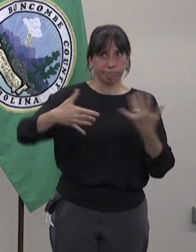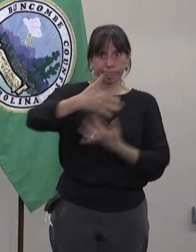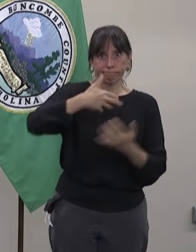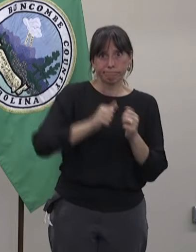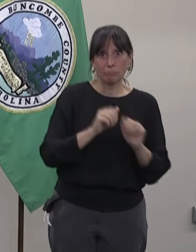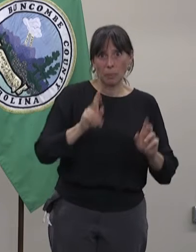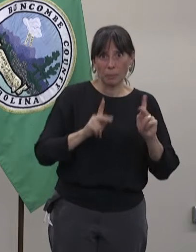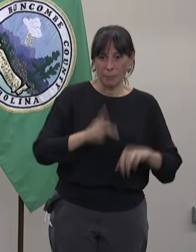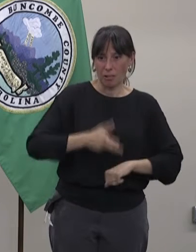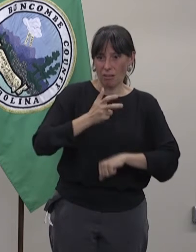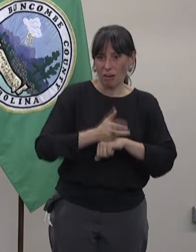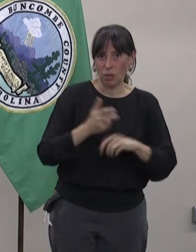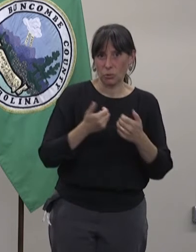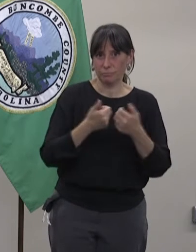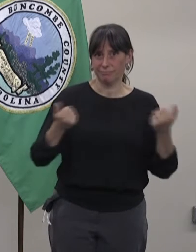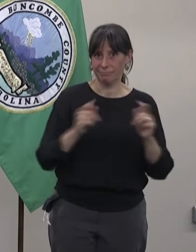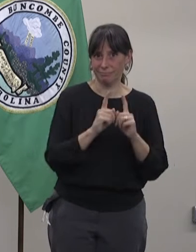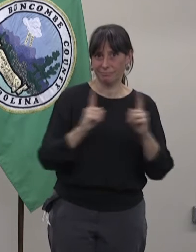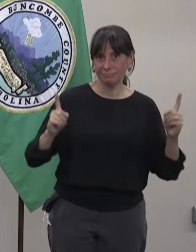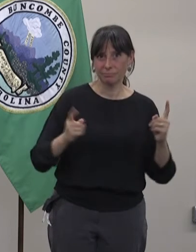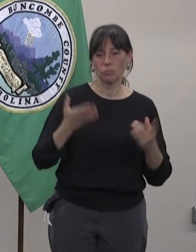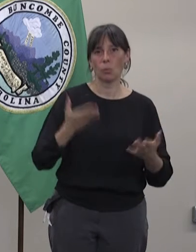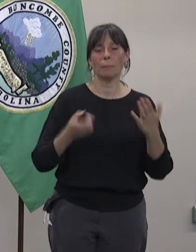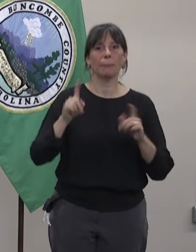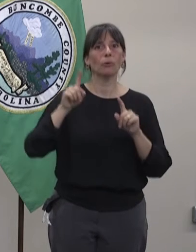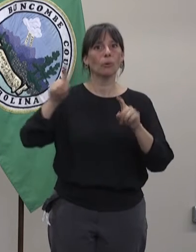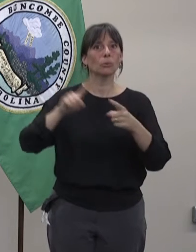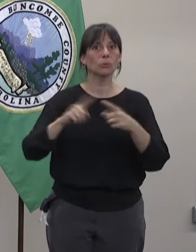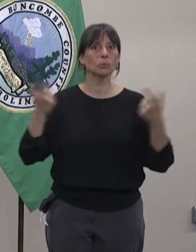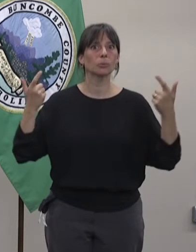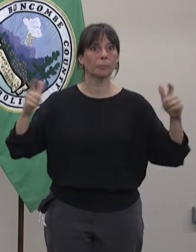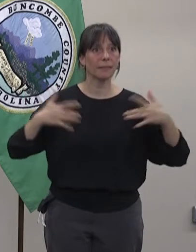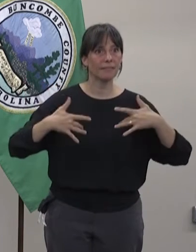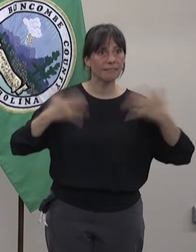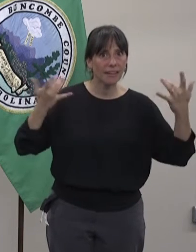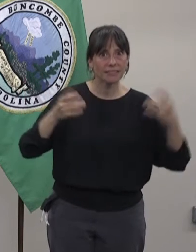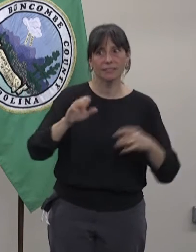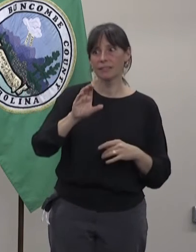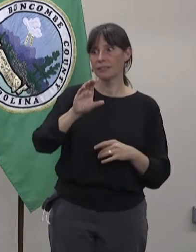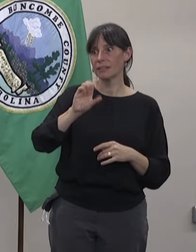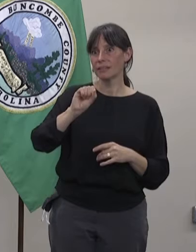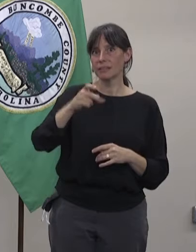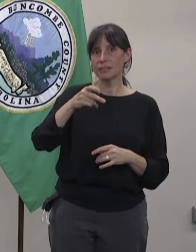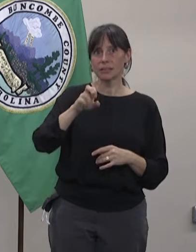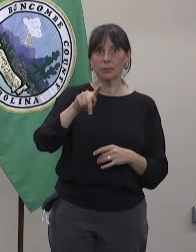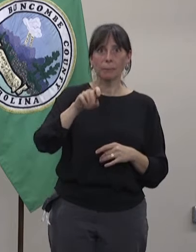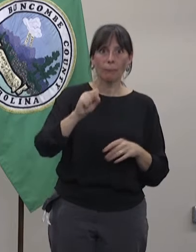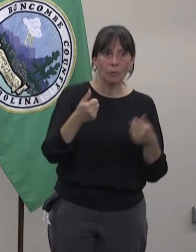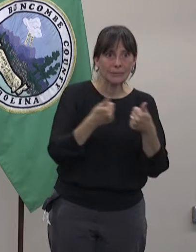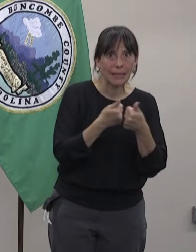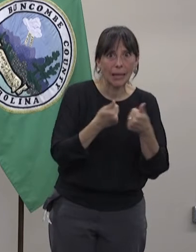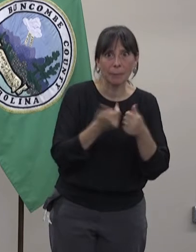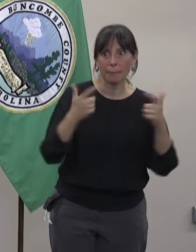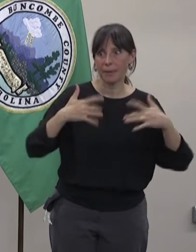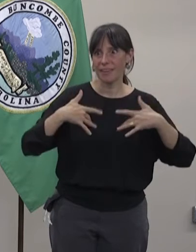de ayuda para aquellos que no pueden tener un distanciamiento social por su trabajo.